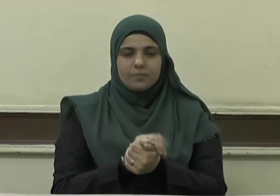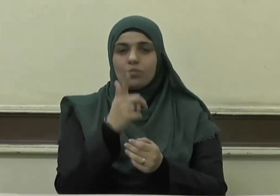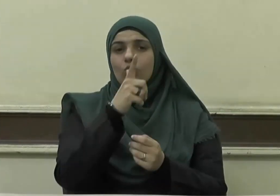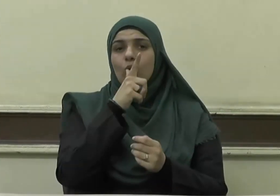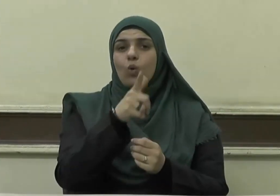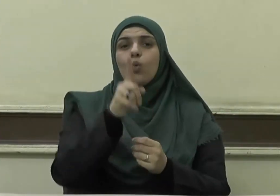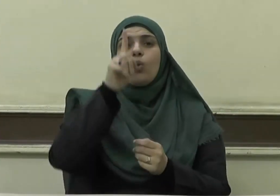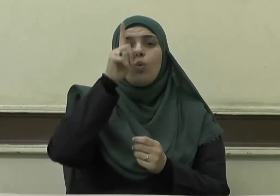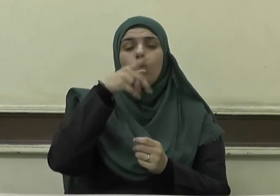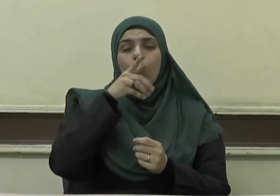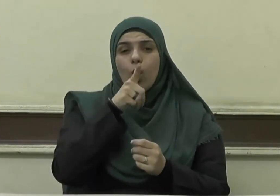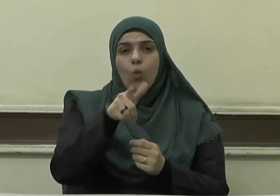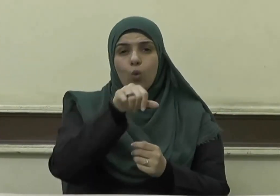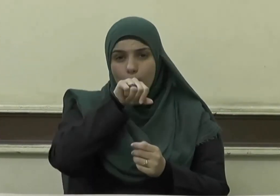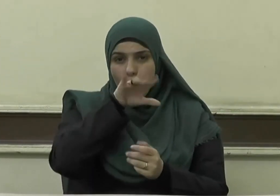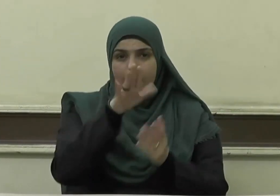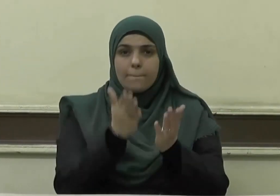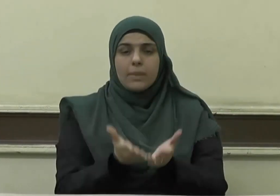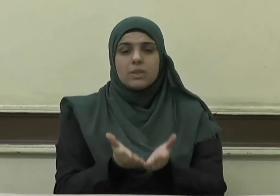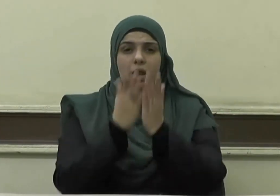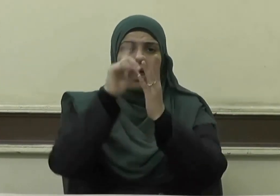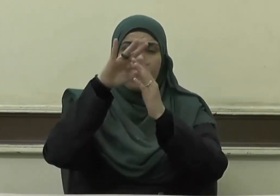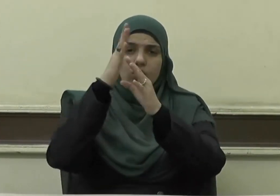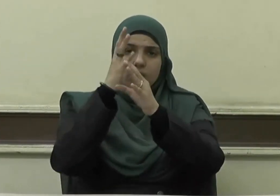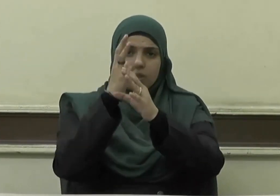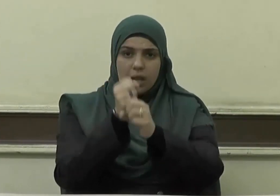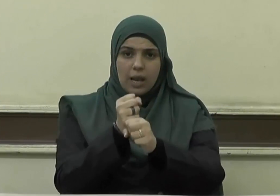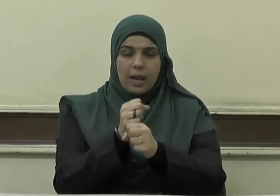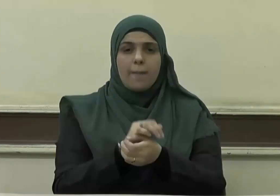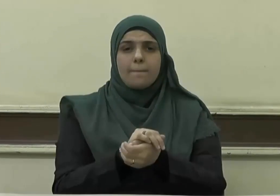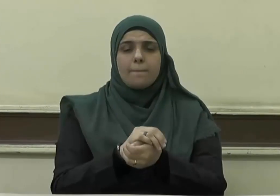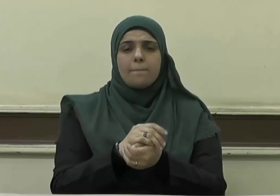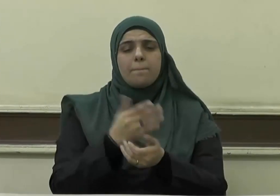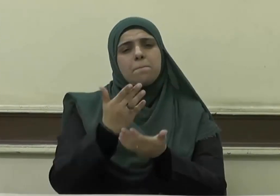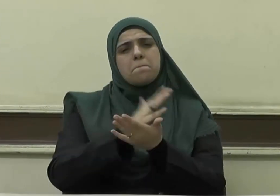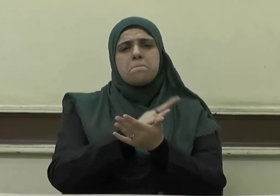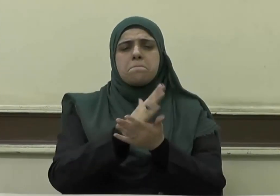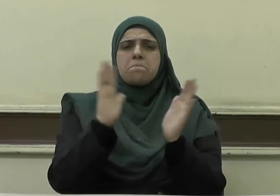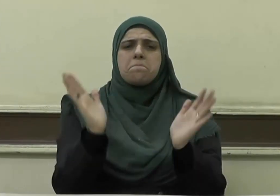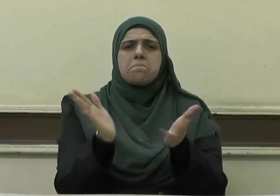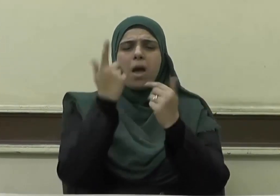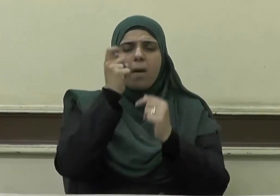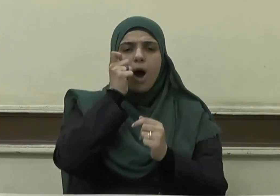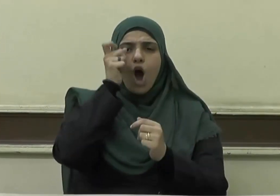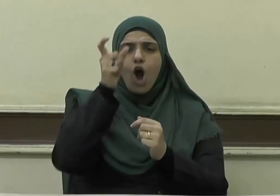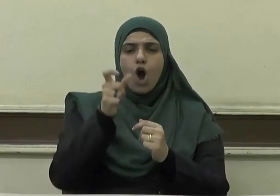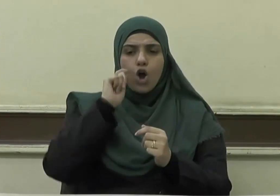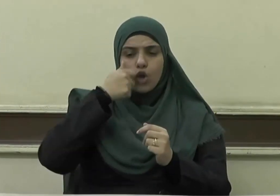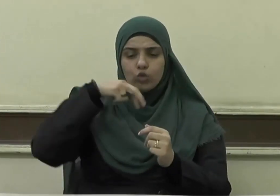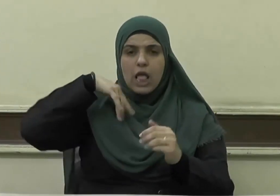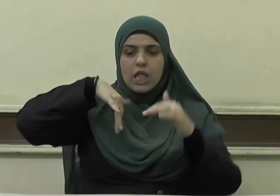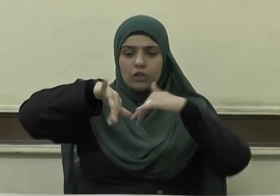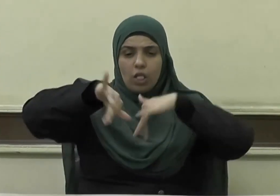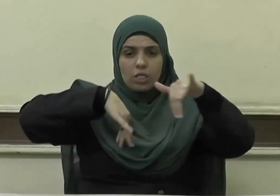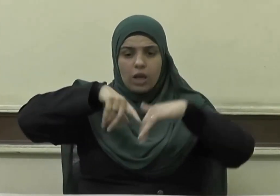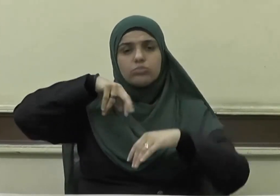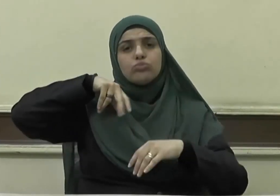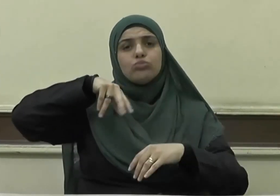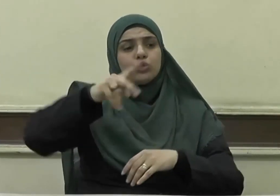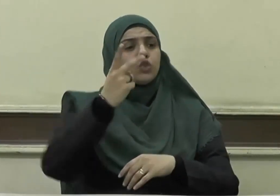صلى الله عليه وسلم بينما رجل يمشي بطريق وجد غصن